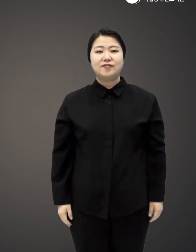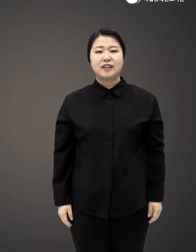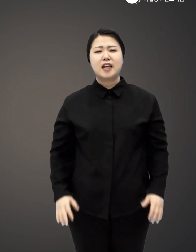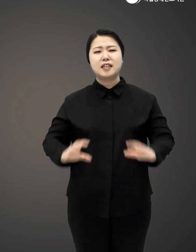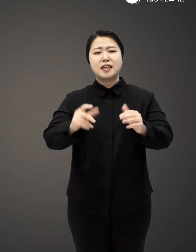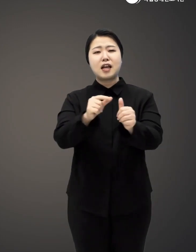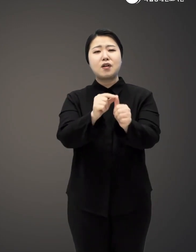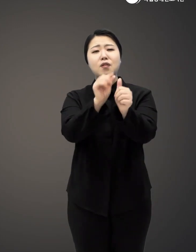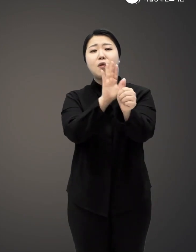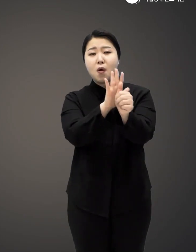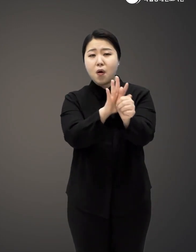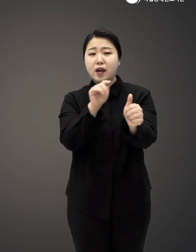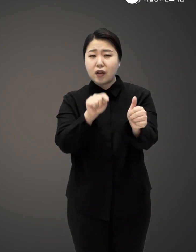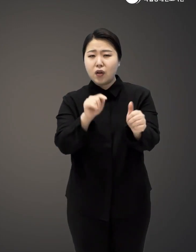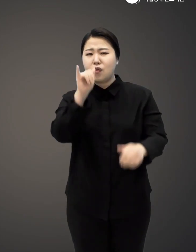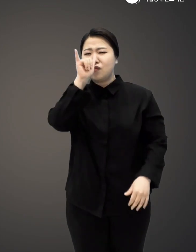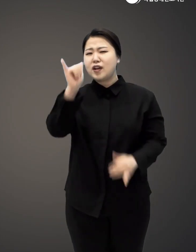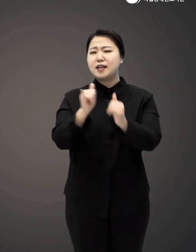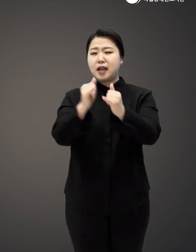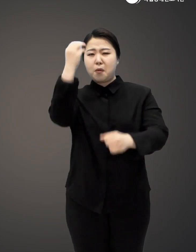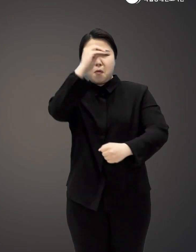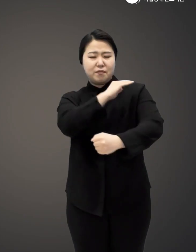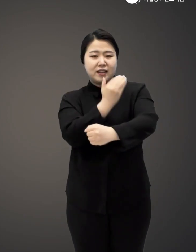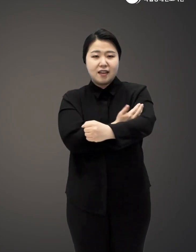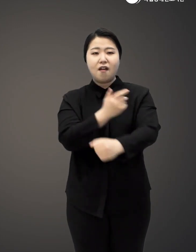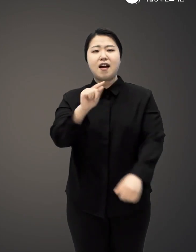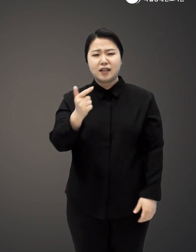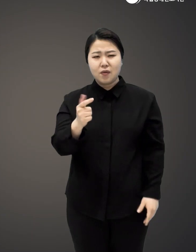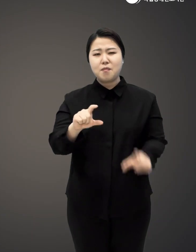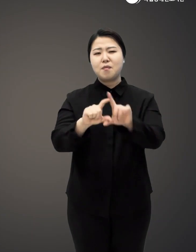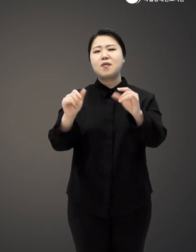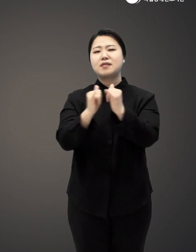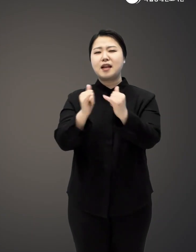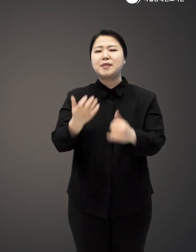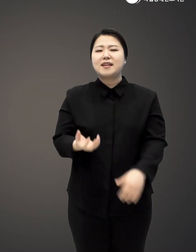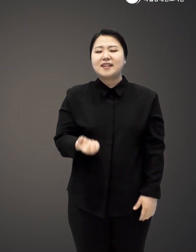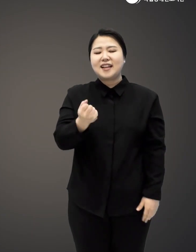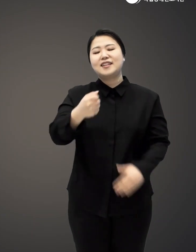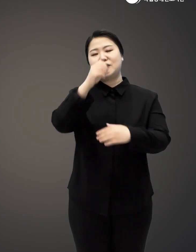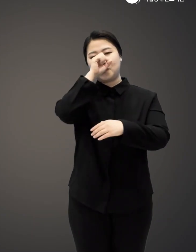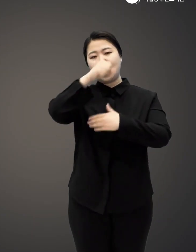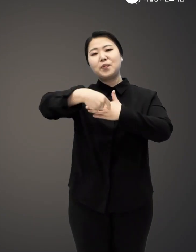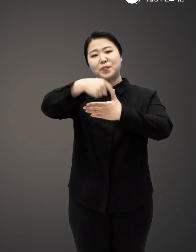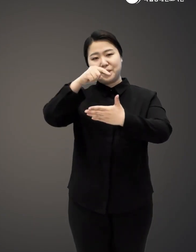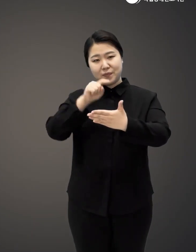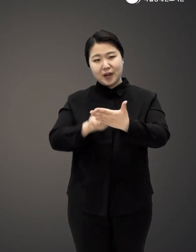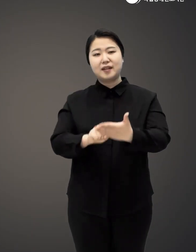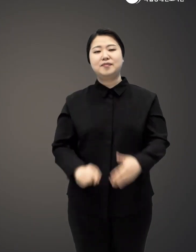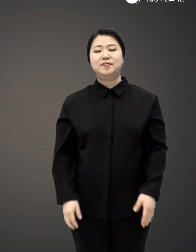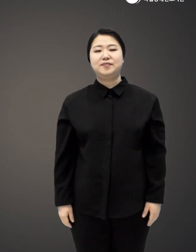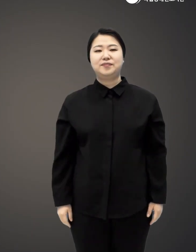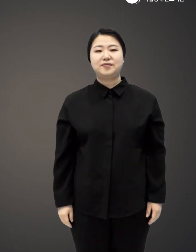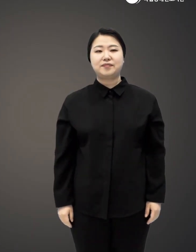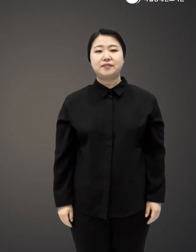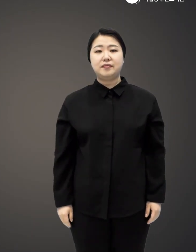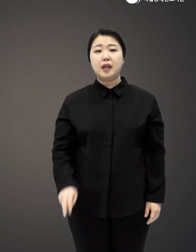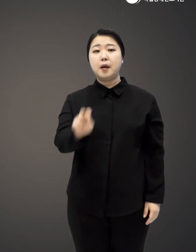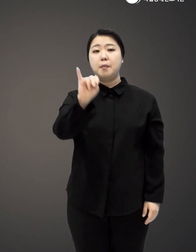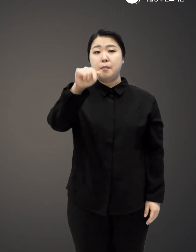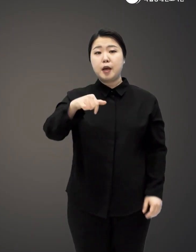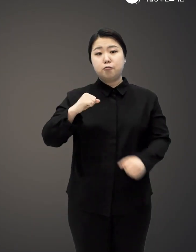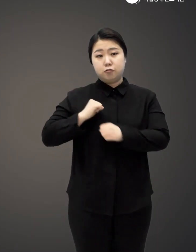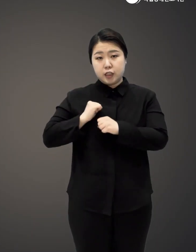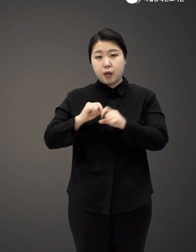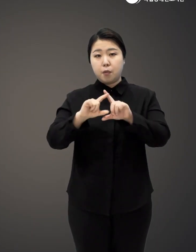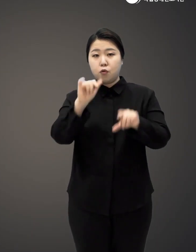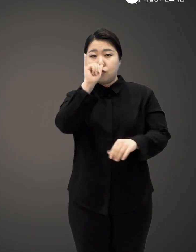세상을 구하는 것은 영웅의 초능력이 아니라 평범한 인간의 선한 본성과 인류의이다 맥네이븐은